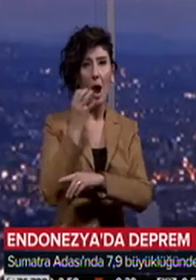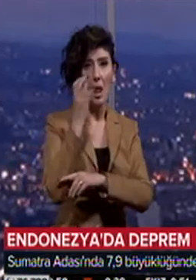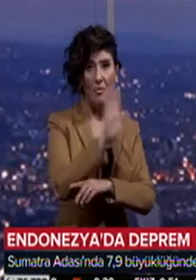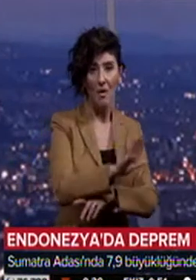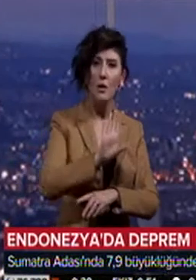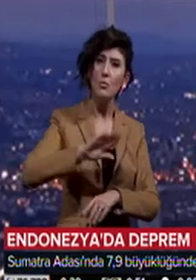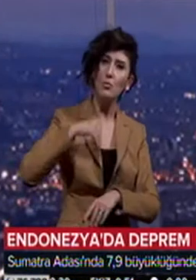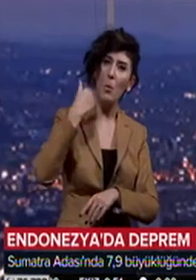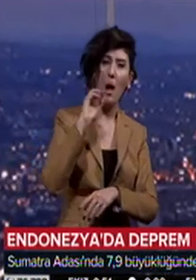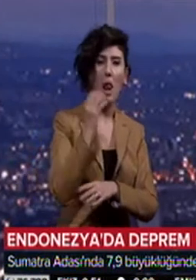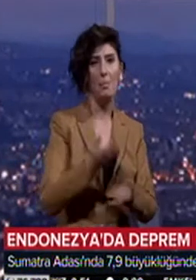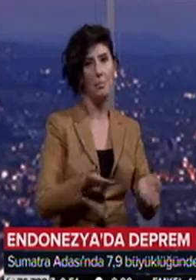daha sonra alarm kaldırıldı.